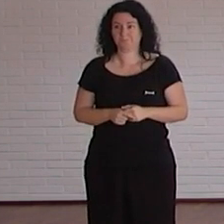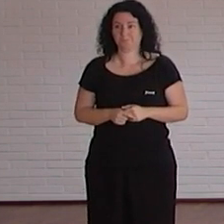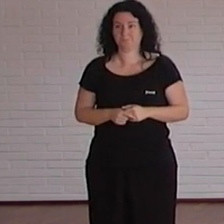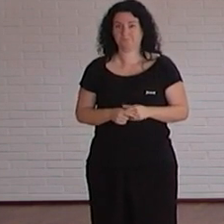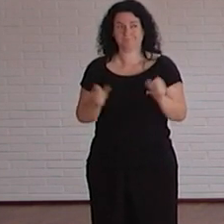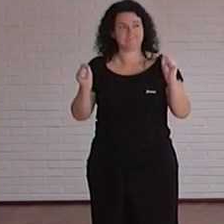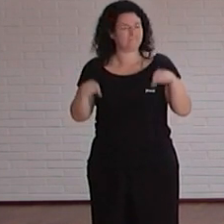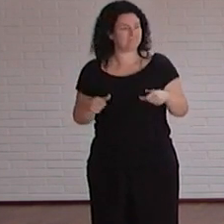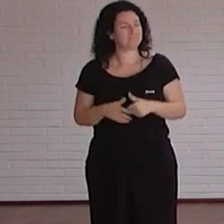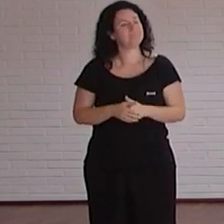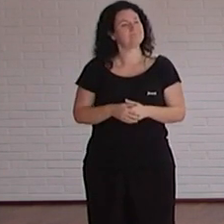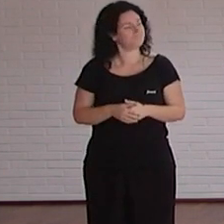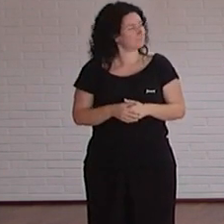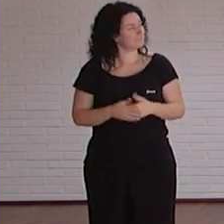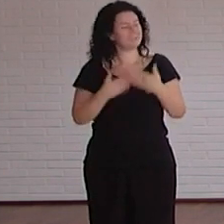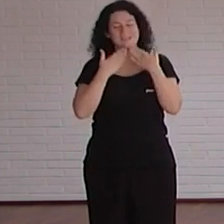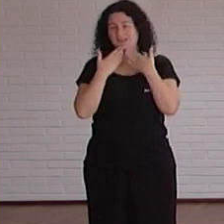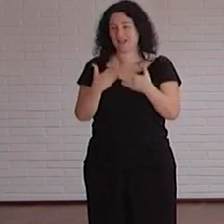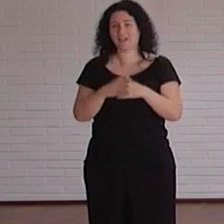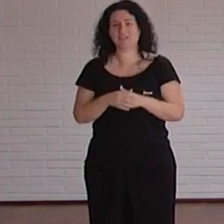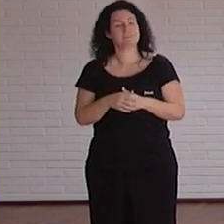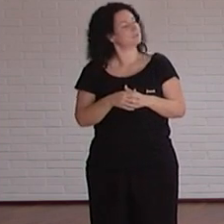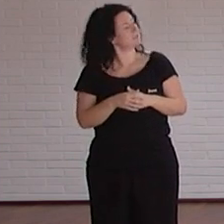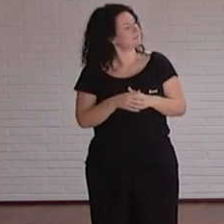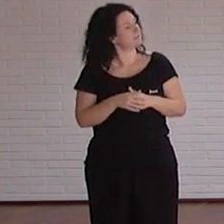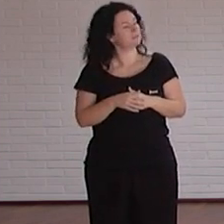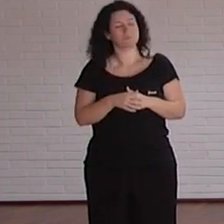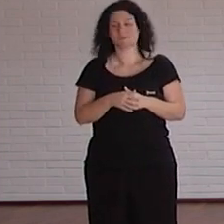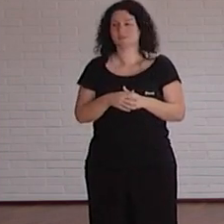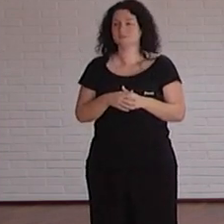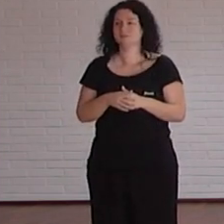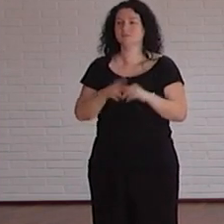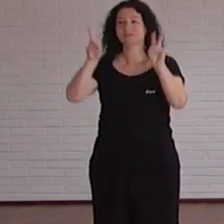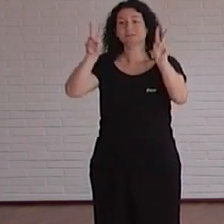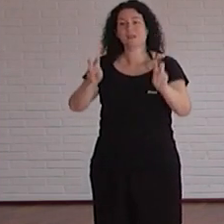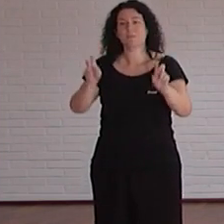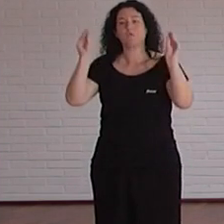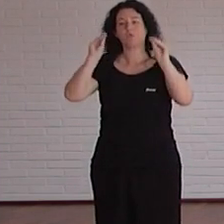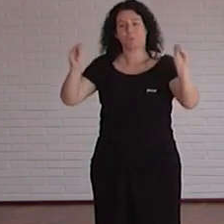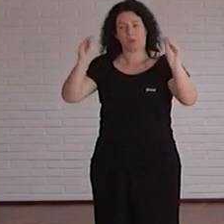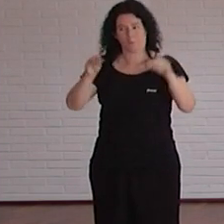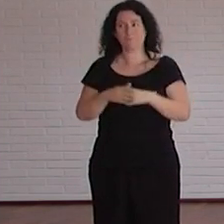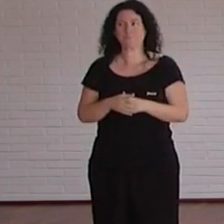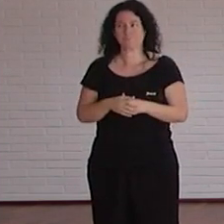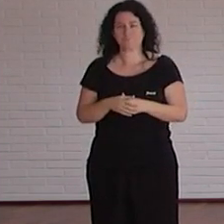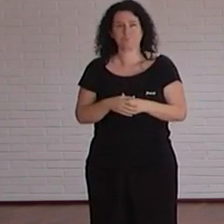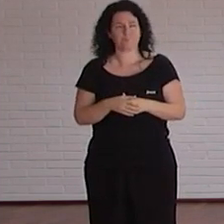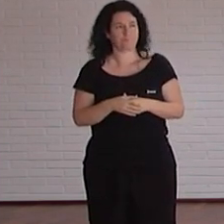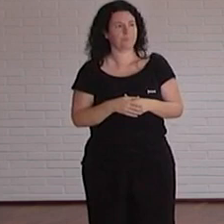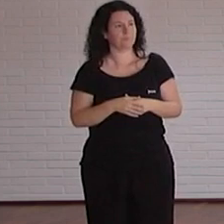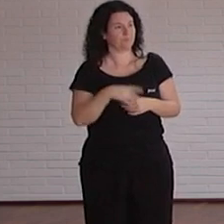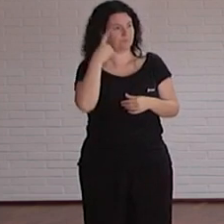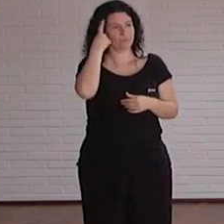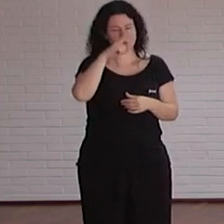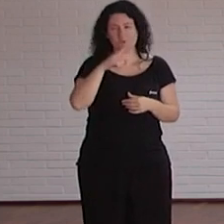vale gracias y sobre en el caso concreto de la formación yo sé porque era el profesor del